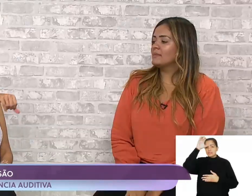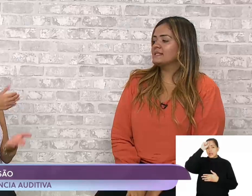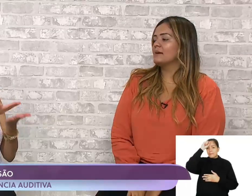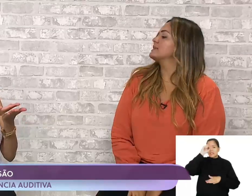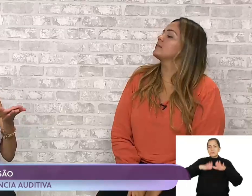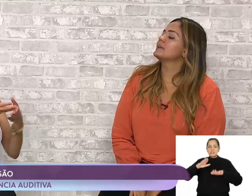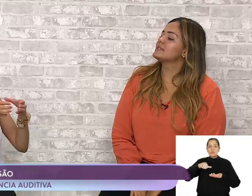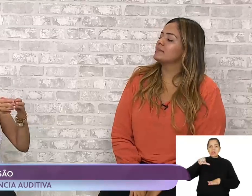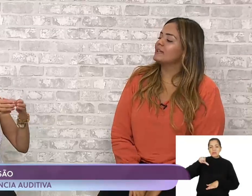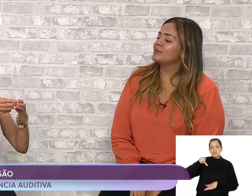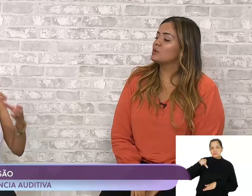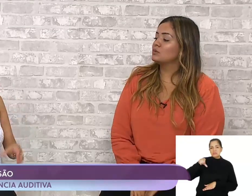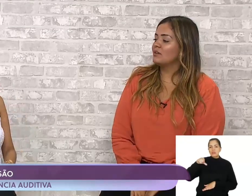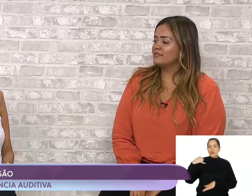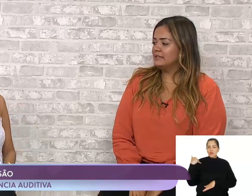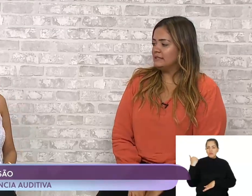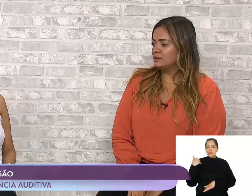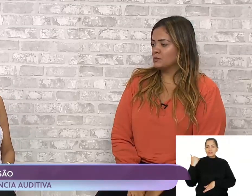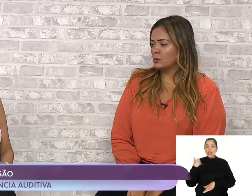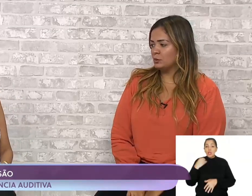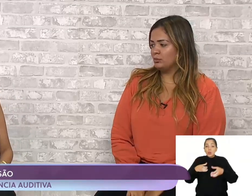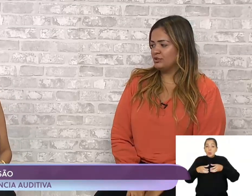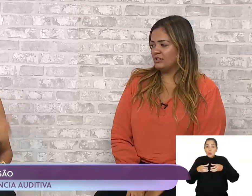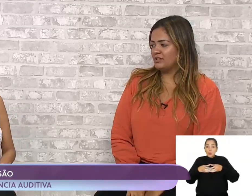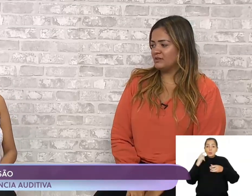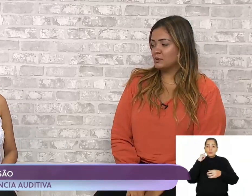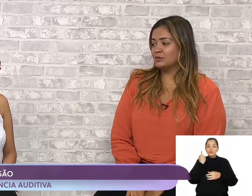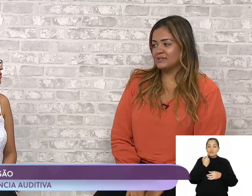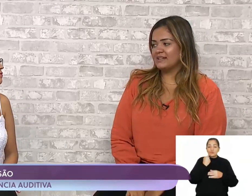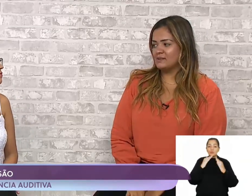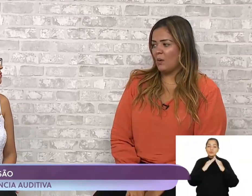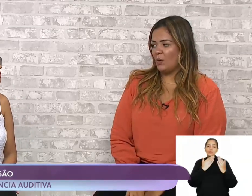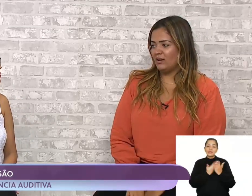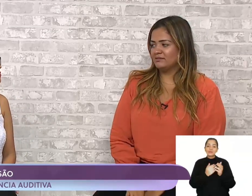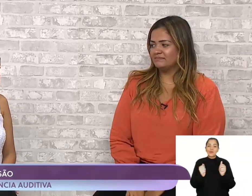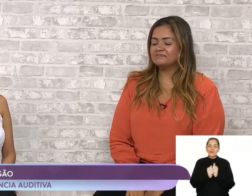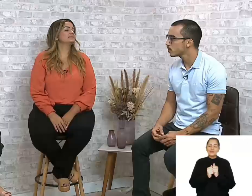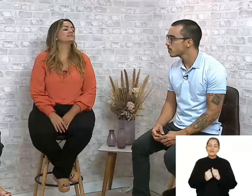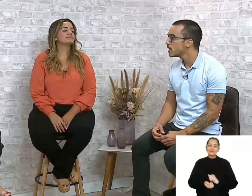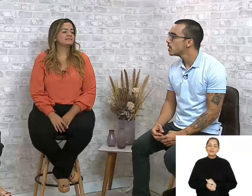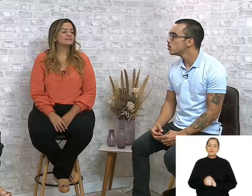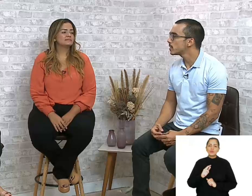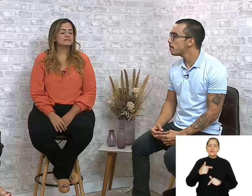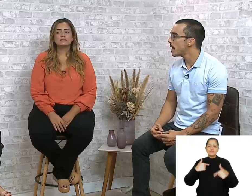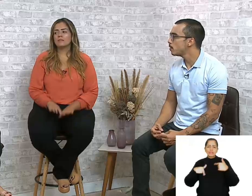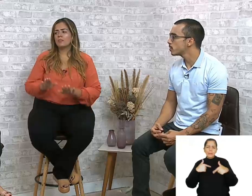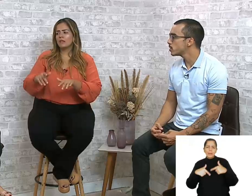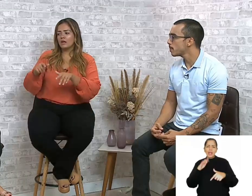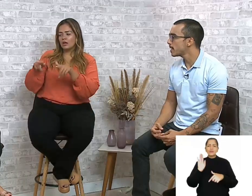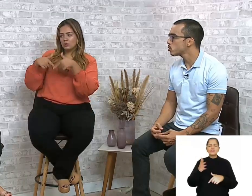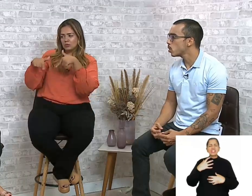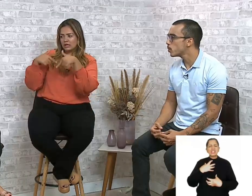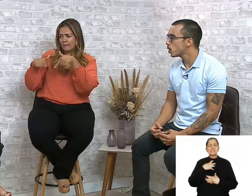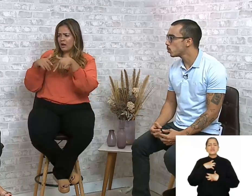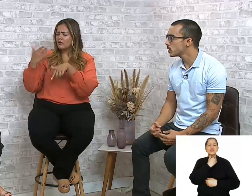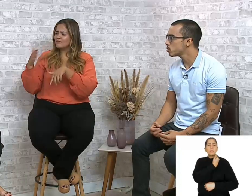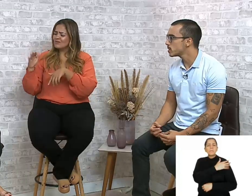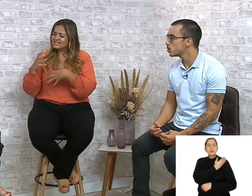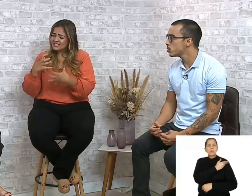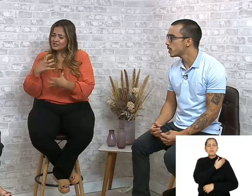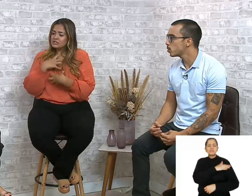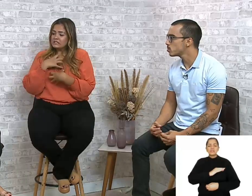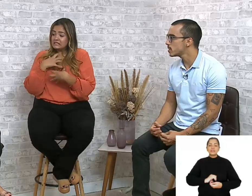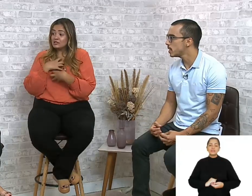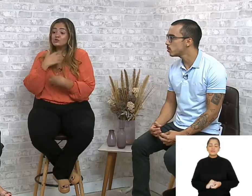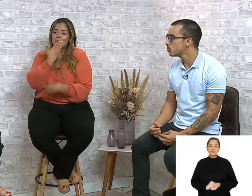Eu comecei mais ou menos a minha idade com nove anos, um grupo de surdos na escola. No trabalho você já passou por alguma